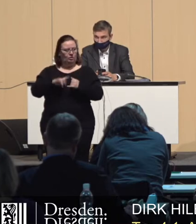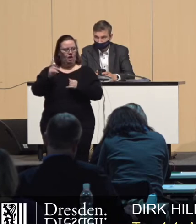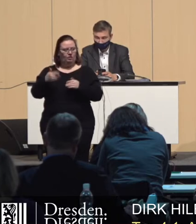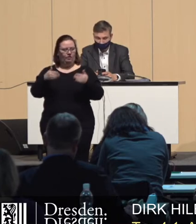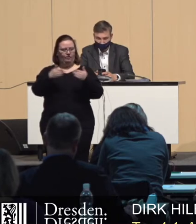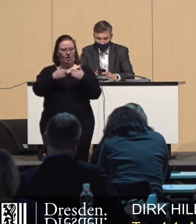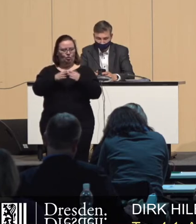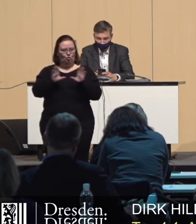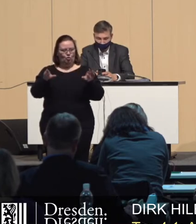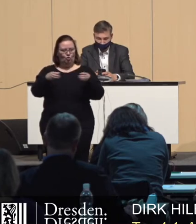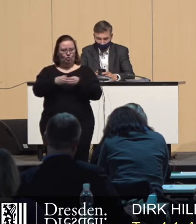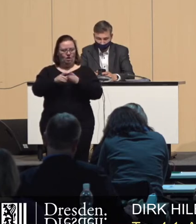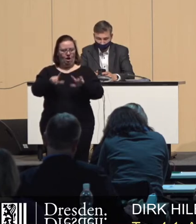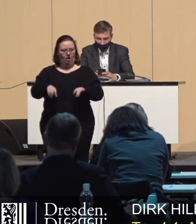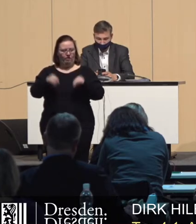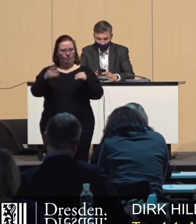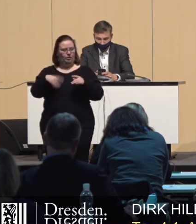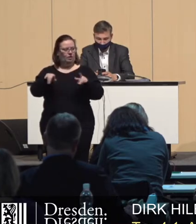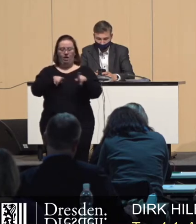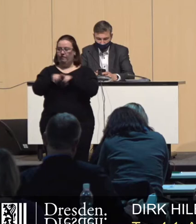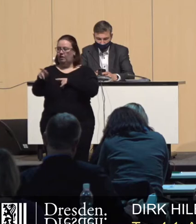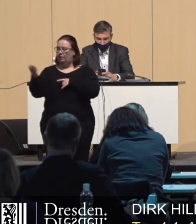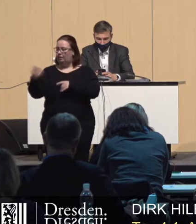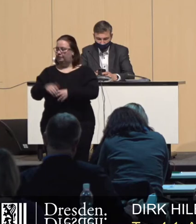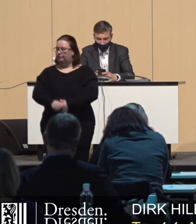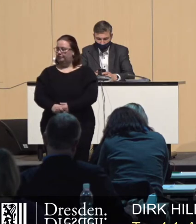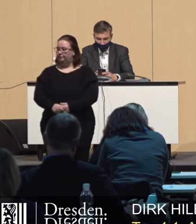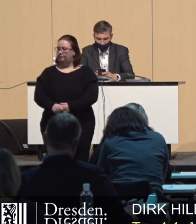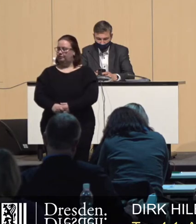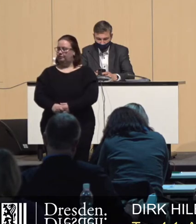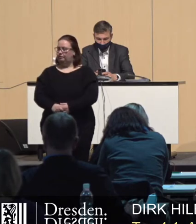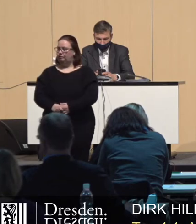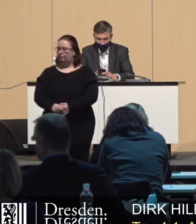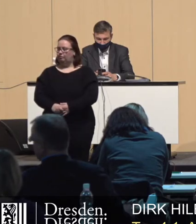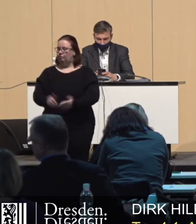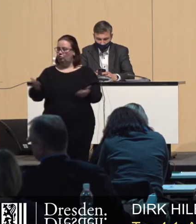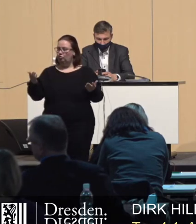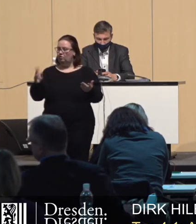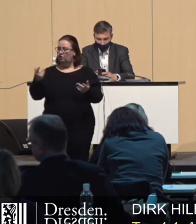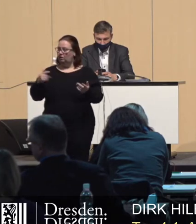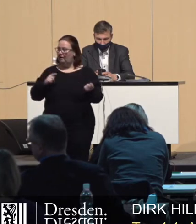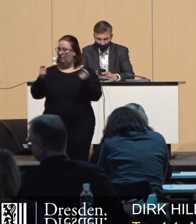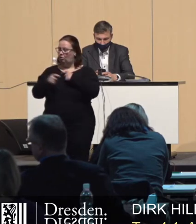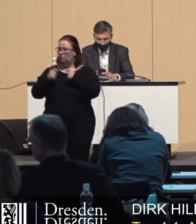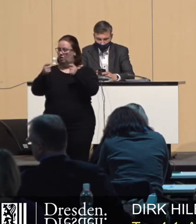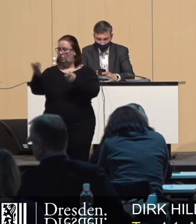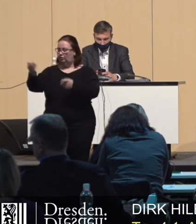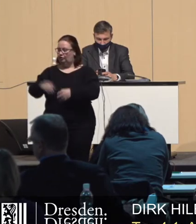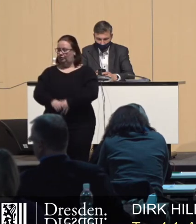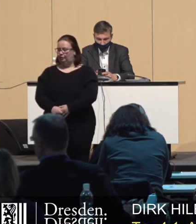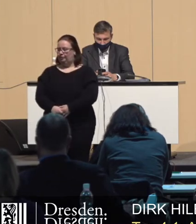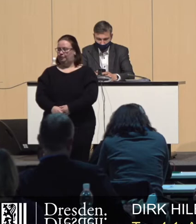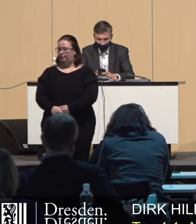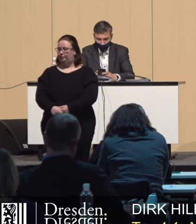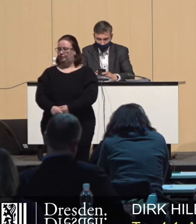Fraktionsrunde mit der FDP. So und damit frage ich Einbringung des Änderungsantrags. Herr Schmidt, bitte schön.